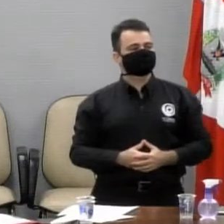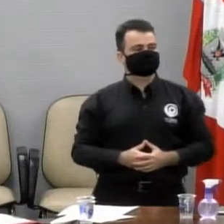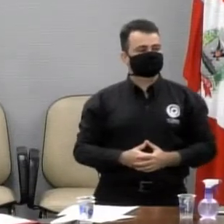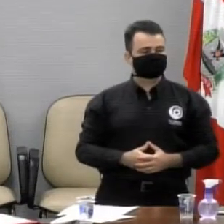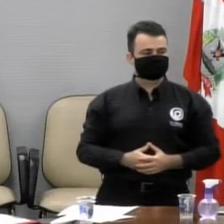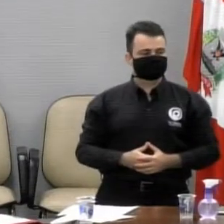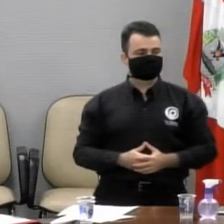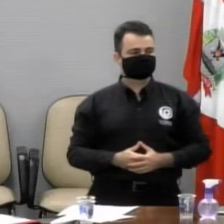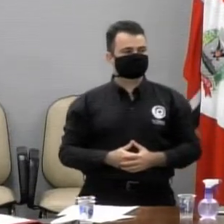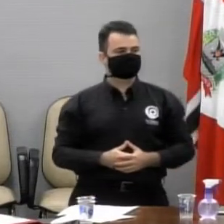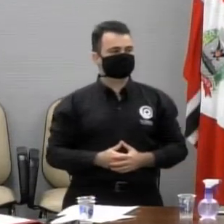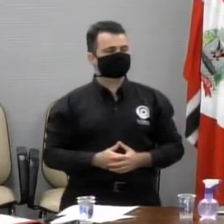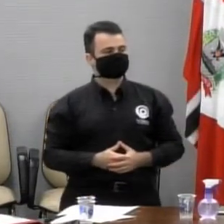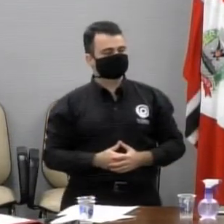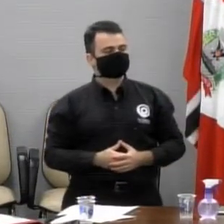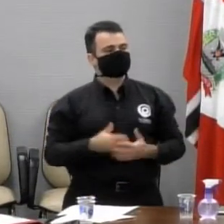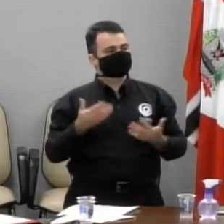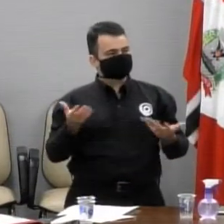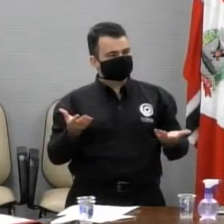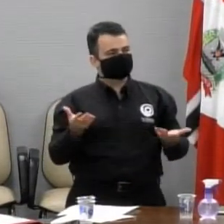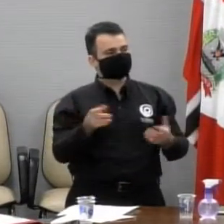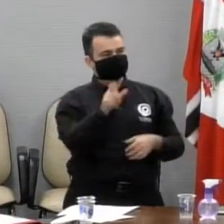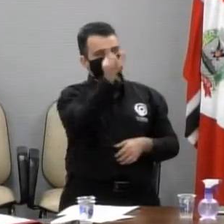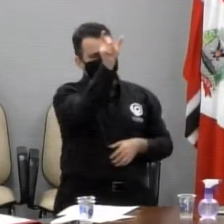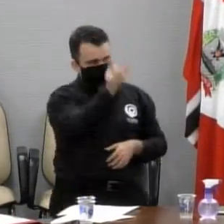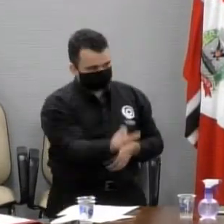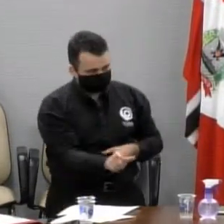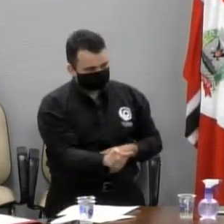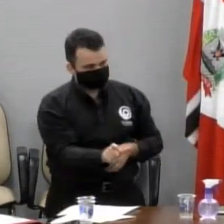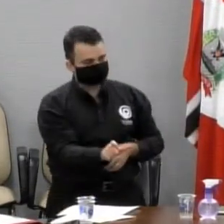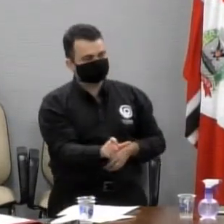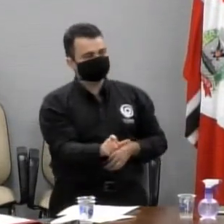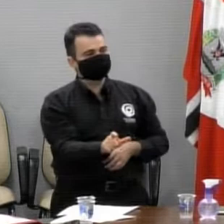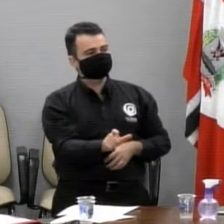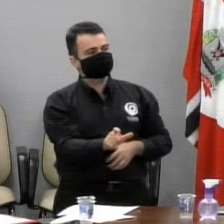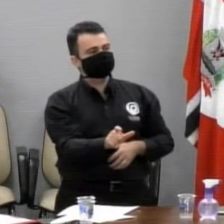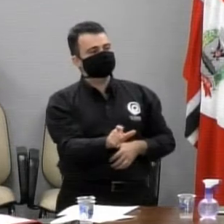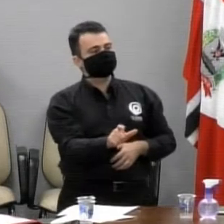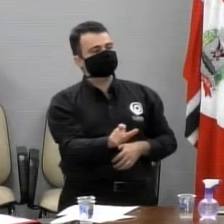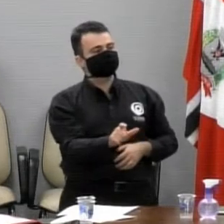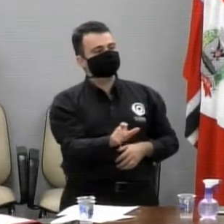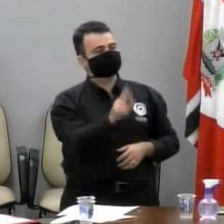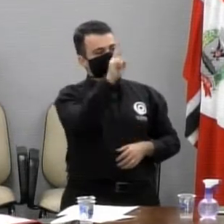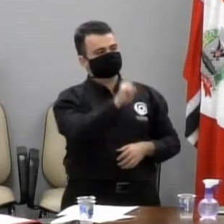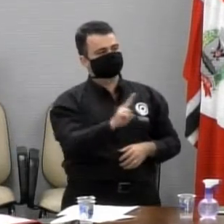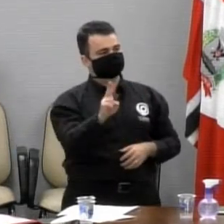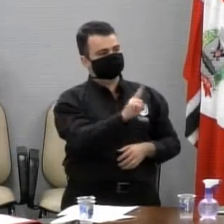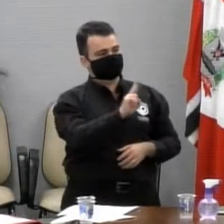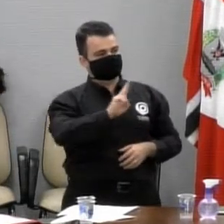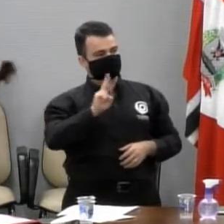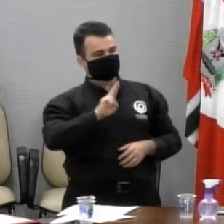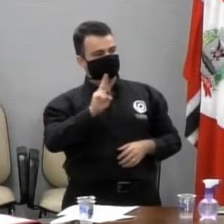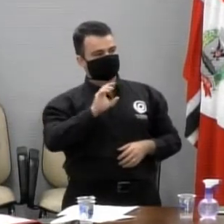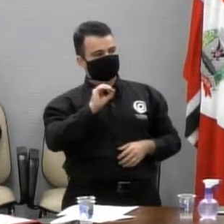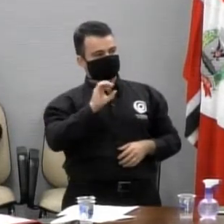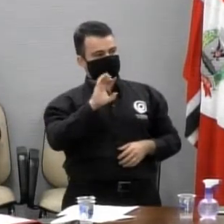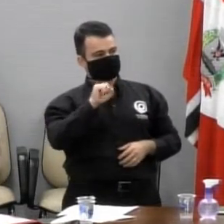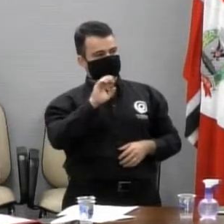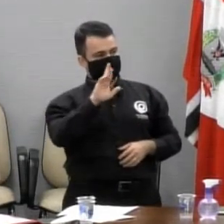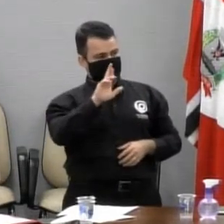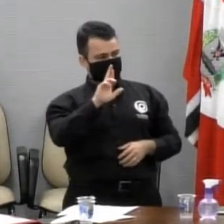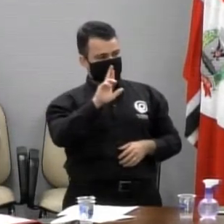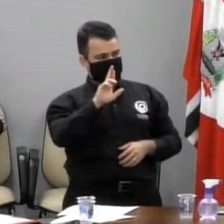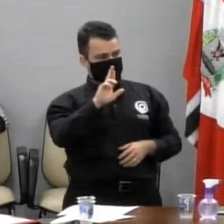Presidente, tenho muito carinho, não é só respeito não, tenho muito carinho, além do respeito pelo Padre Oscar, não sou